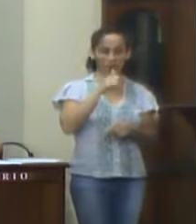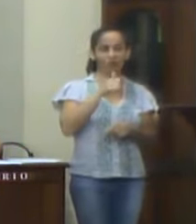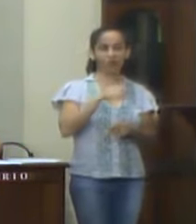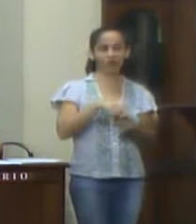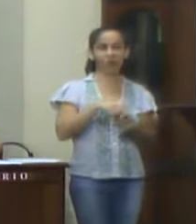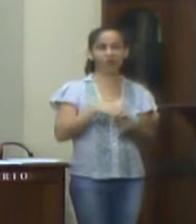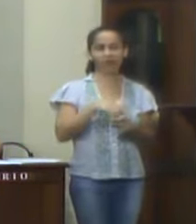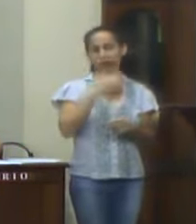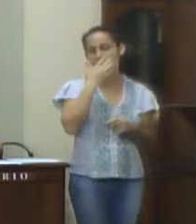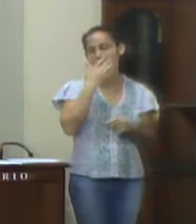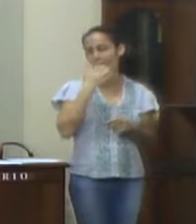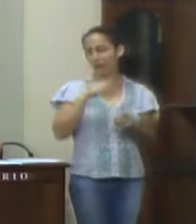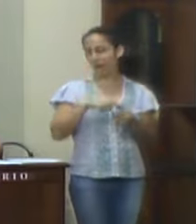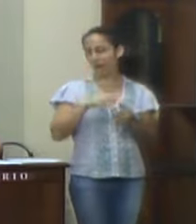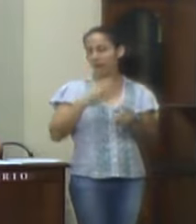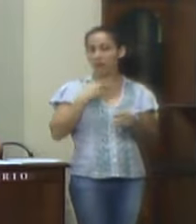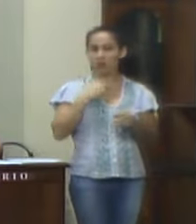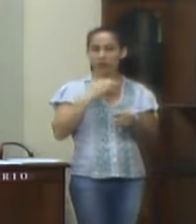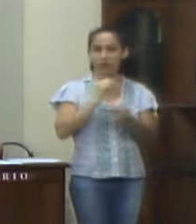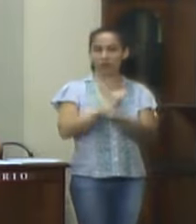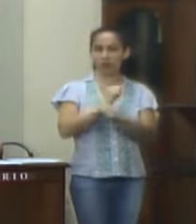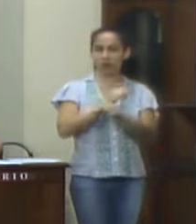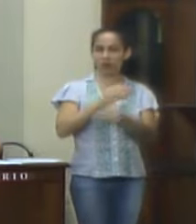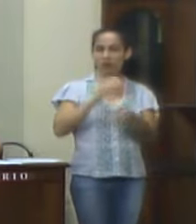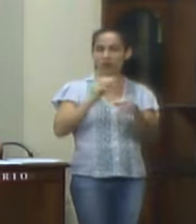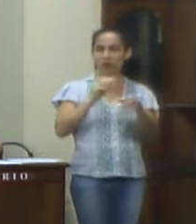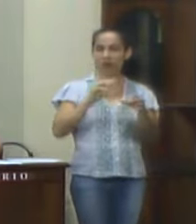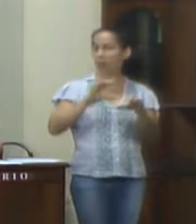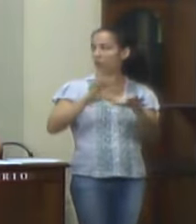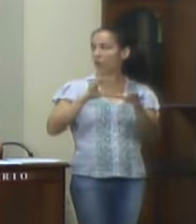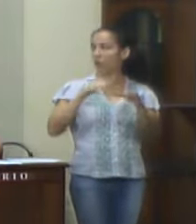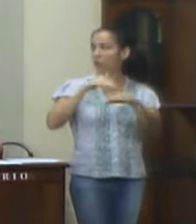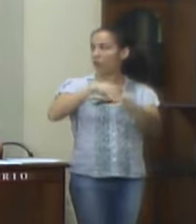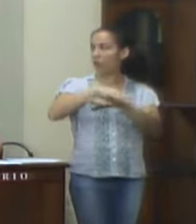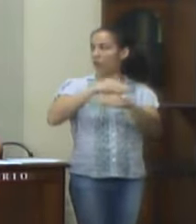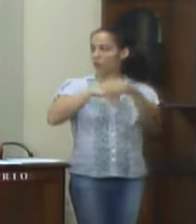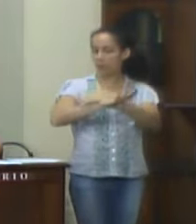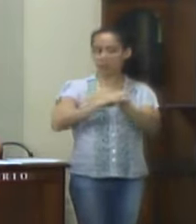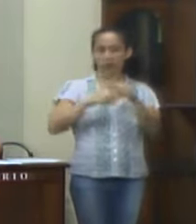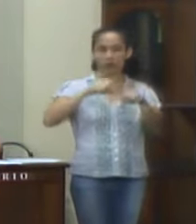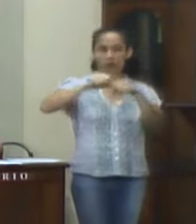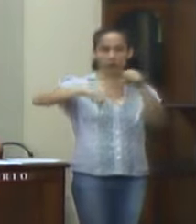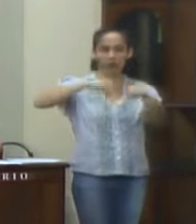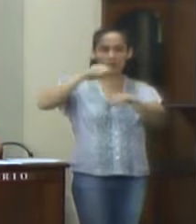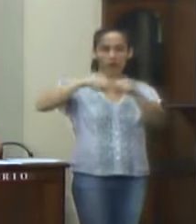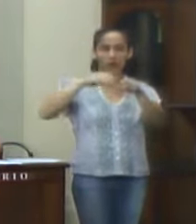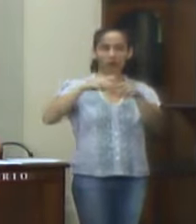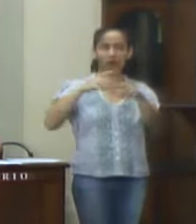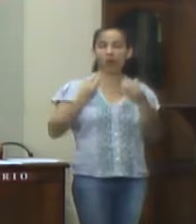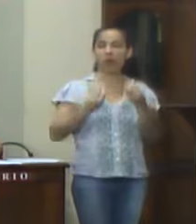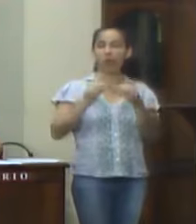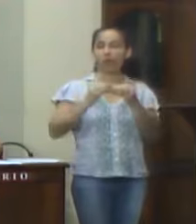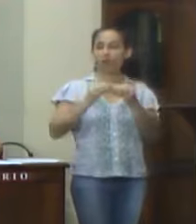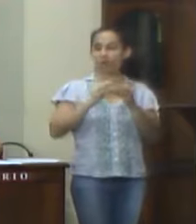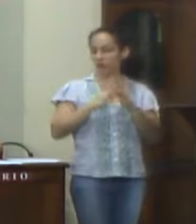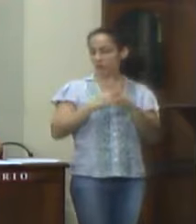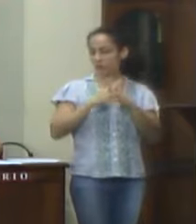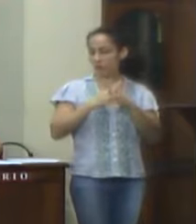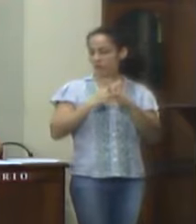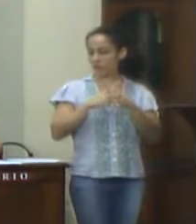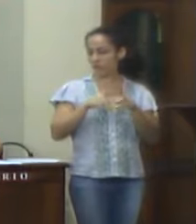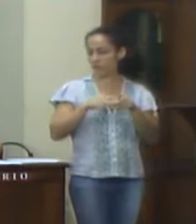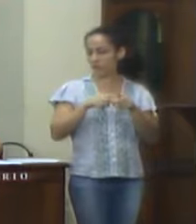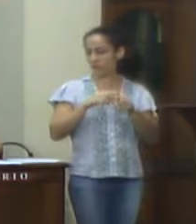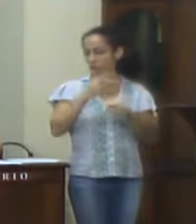pela cidade e não têm aonde guardar suas bicicletas e ocupando o espaço. Contribuirá para a redução de brigas e confusões